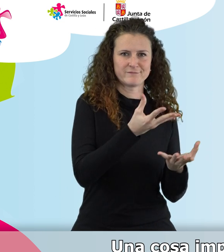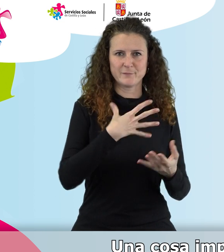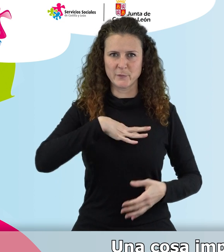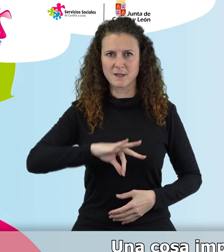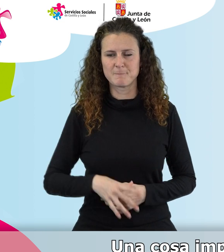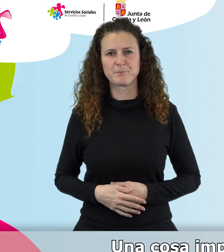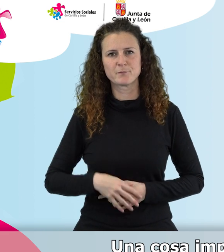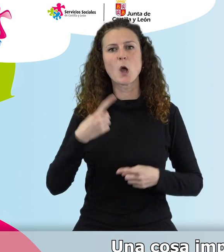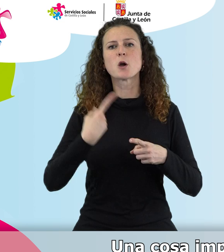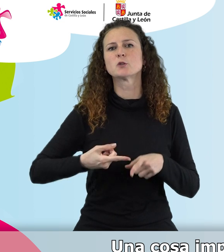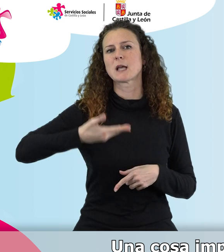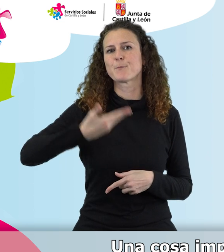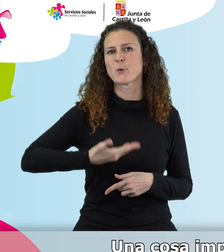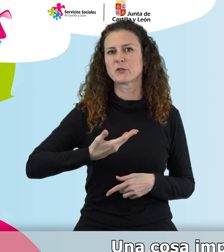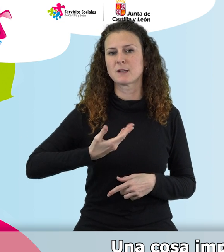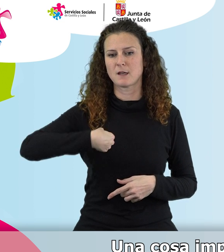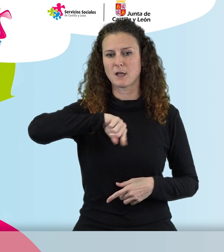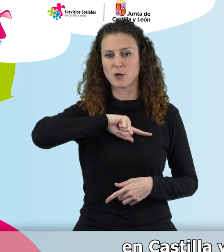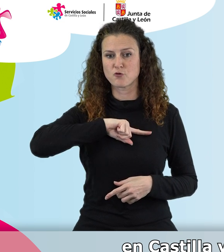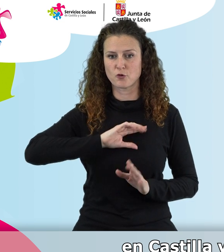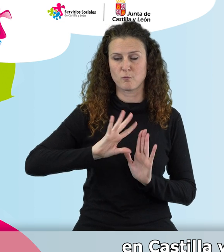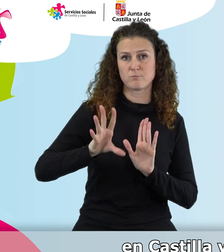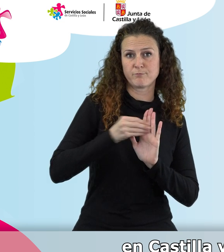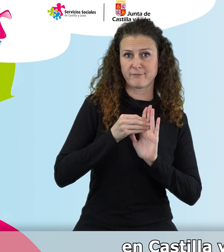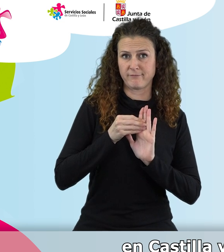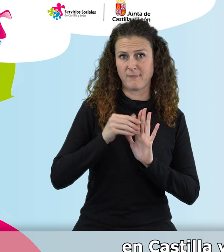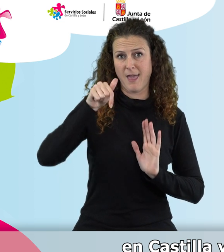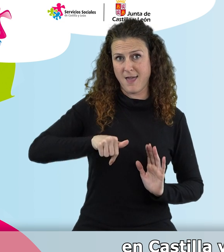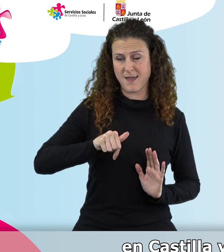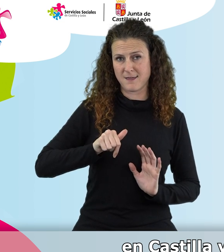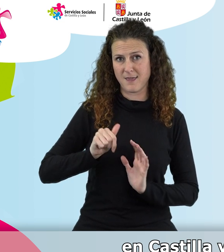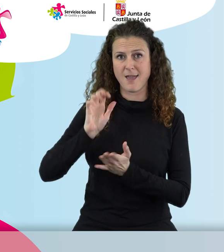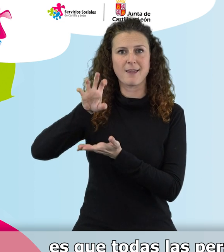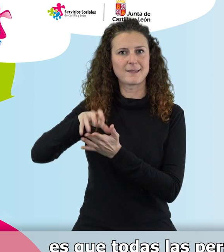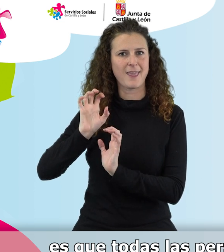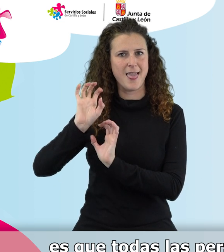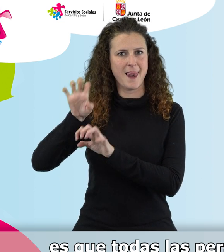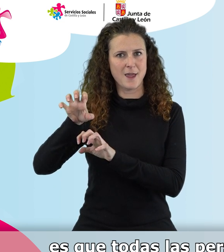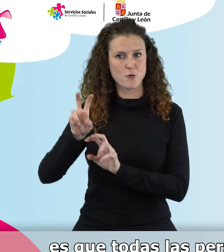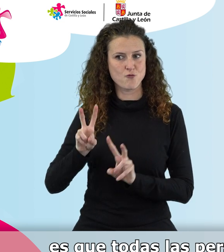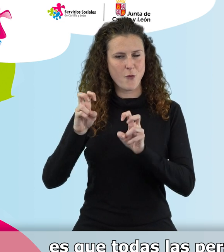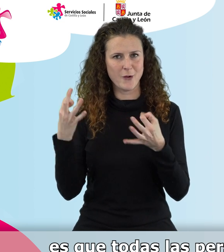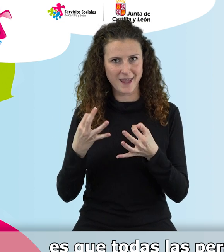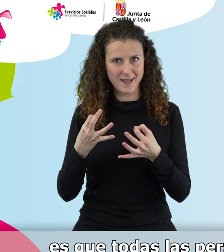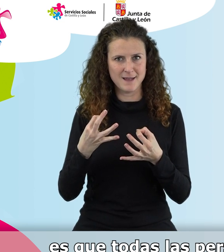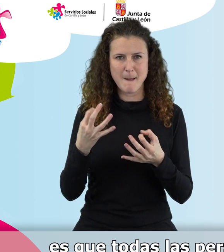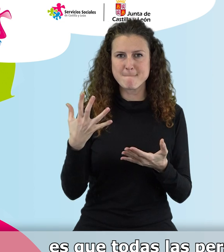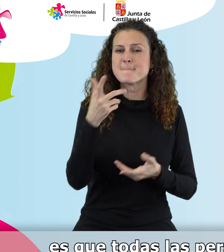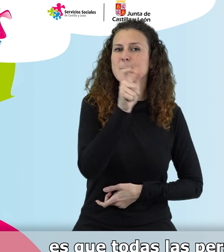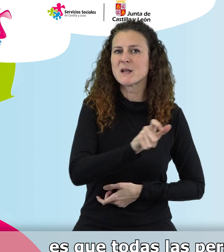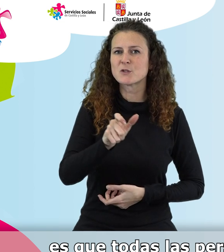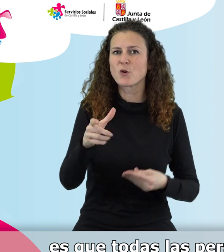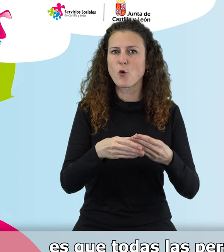Una cosa importante que hemos implantado, Concha, Castilla y León, y no ocurre en otros sitios, es que todas las personas usuarias van a tener